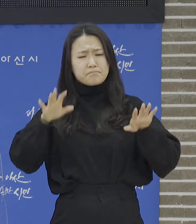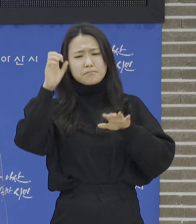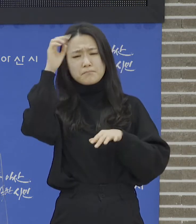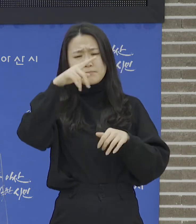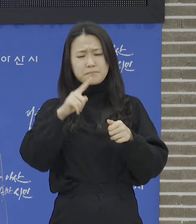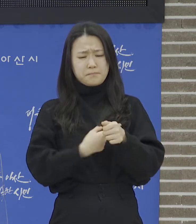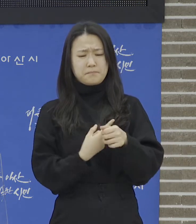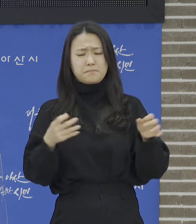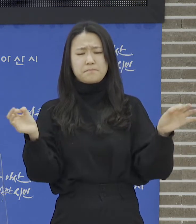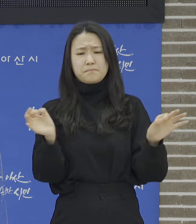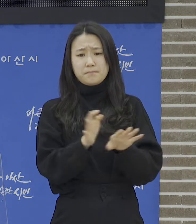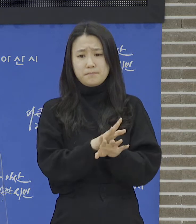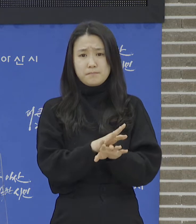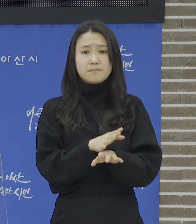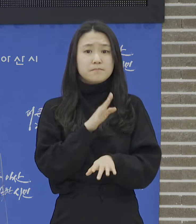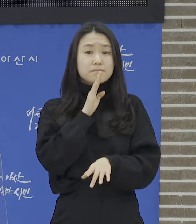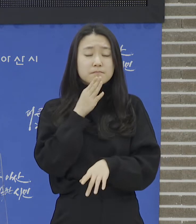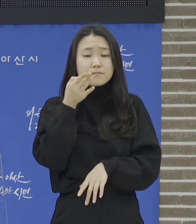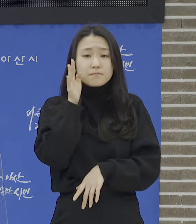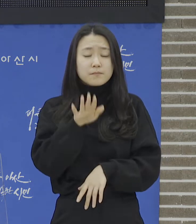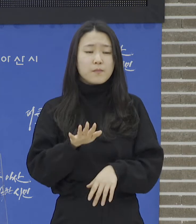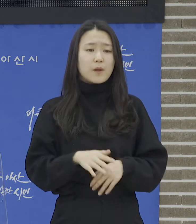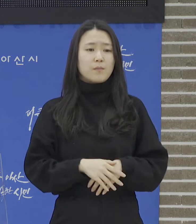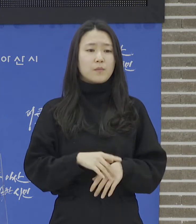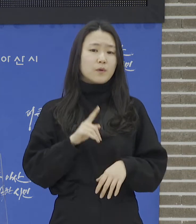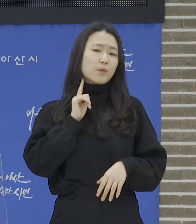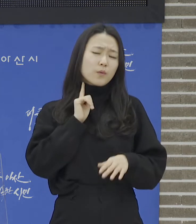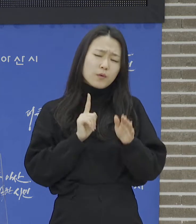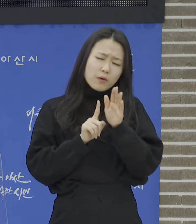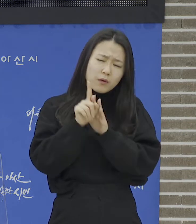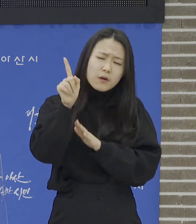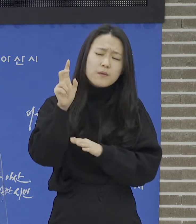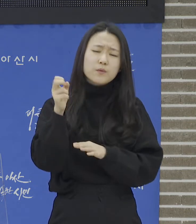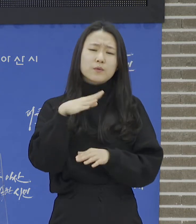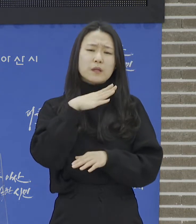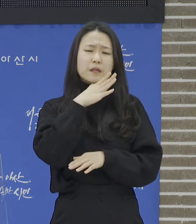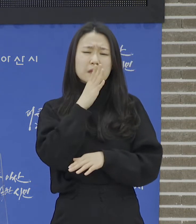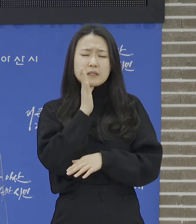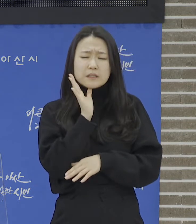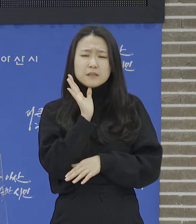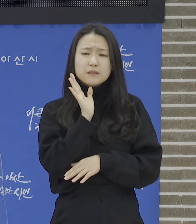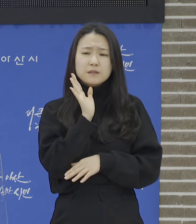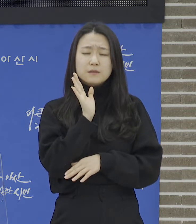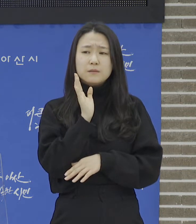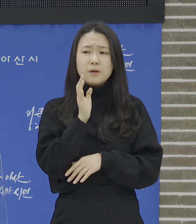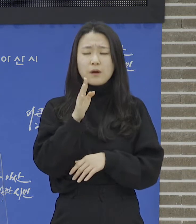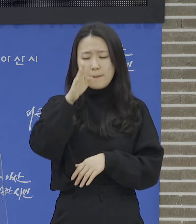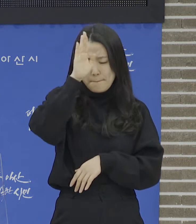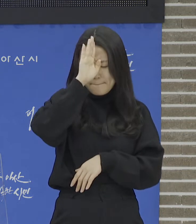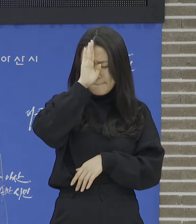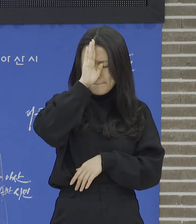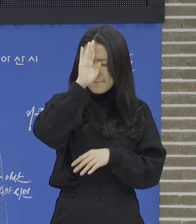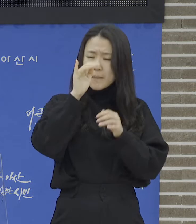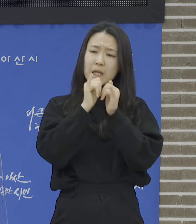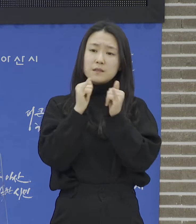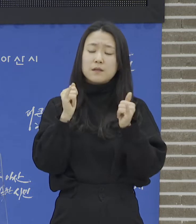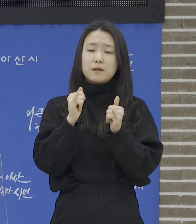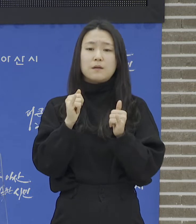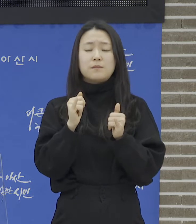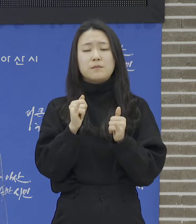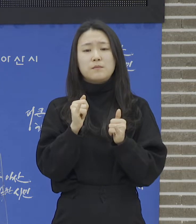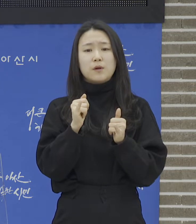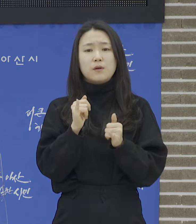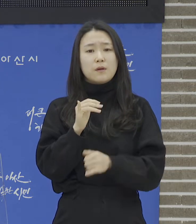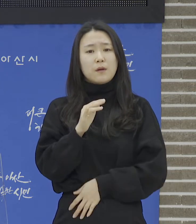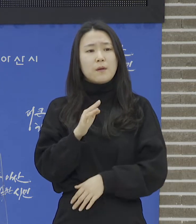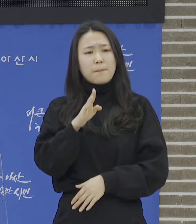고령자나 고혈압, 심폐질환, 당뇨뼈 등 기저질환이 있는 사람은 증증으로 진행될